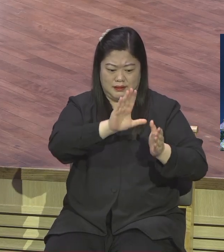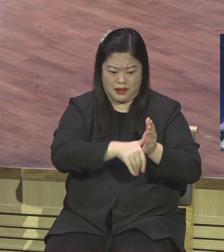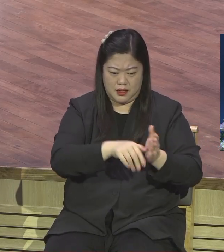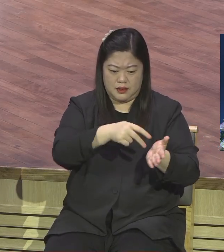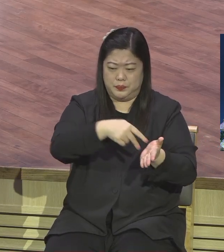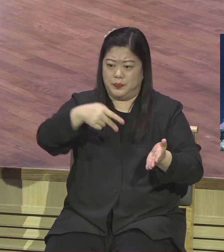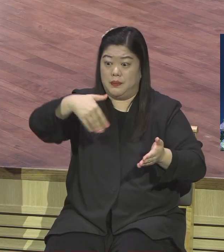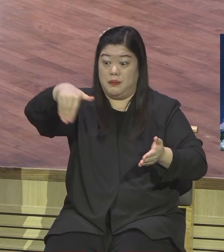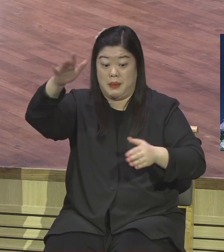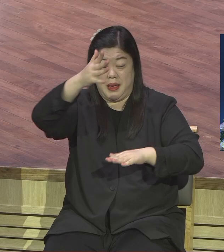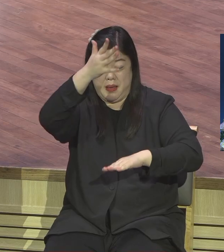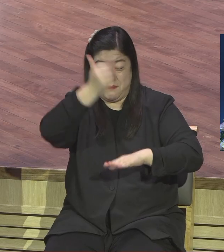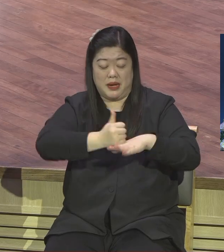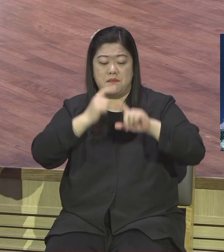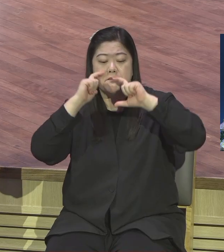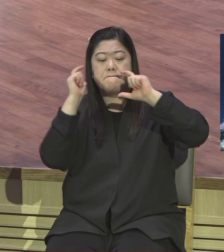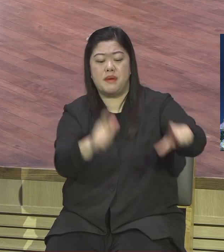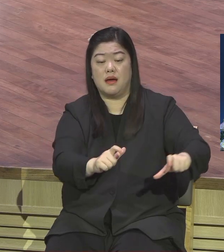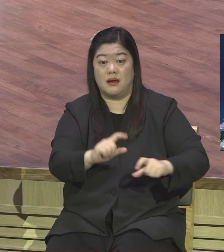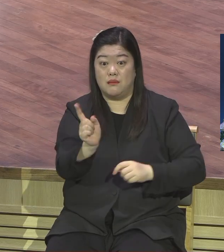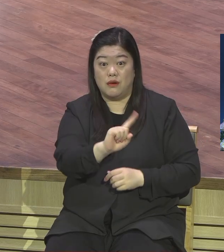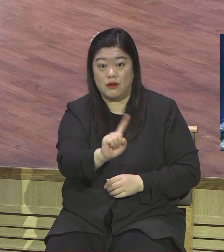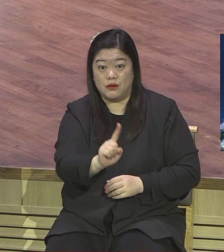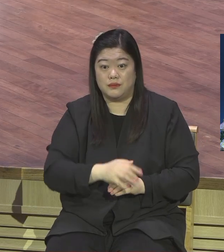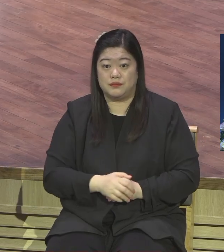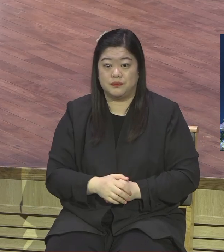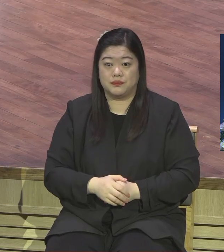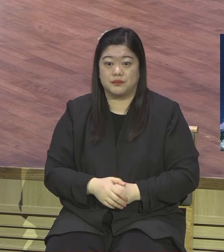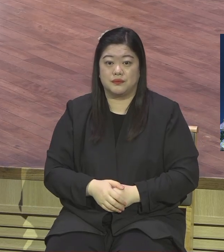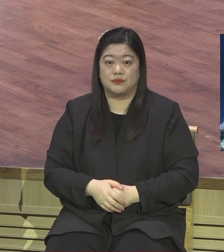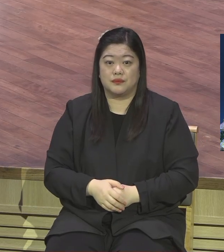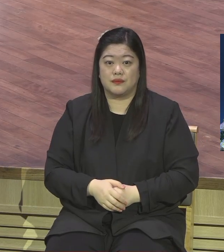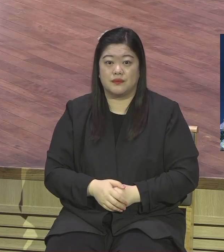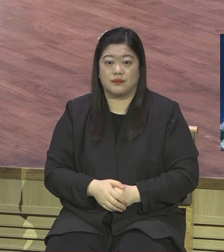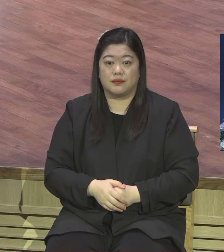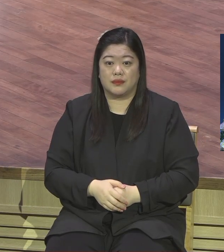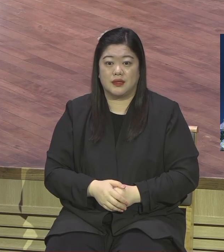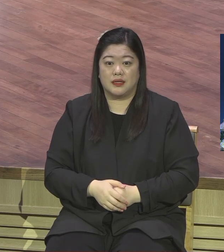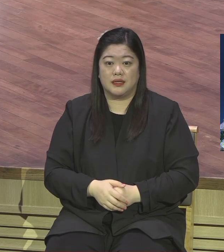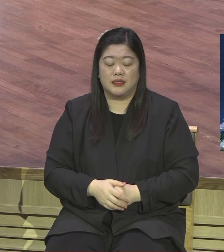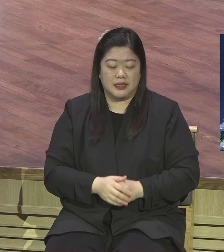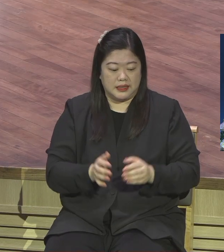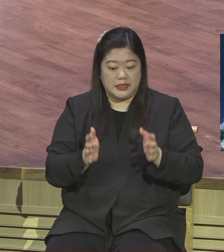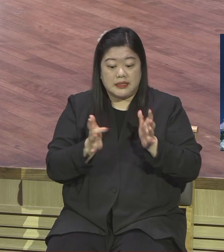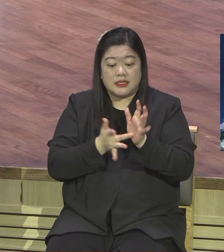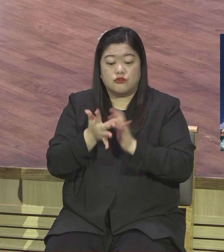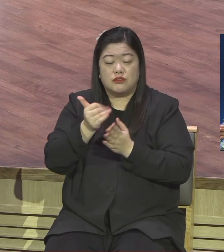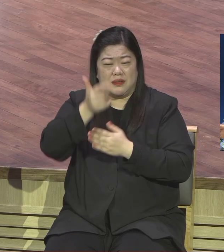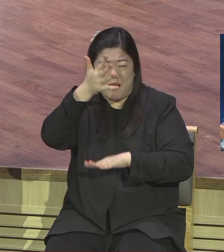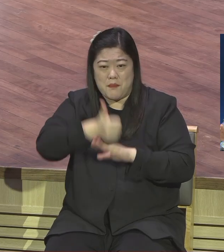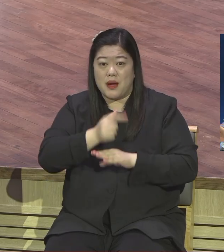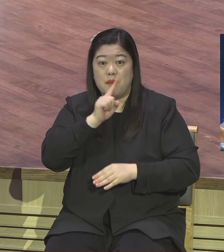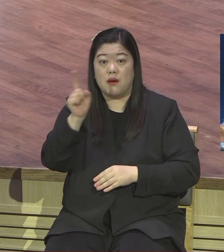하나님께서 주님께서 성천하시면서 너희들은 이렇게 내가 한 사역을 그대로 해라 지상 대사명